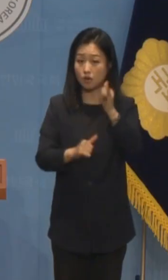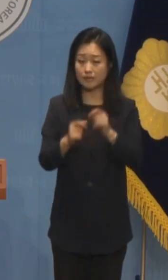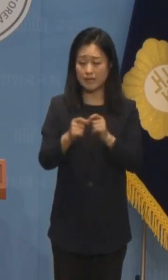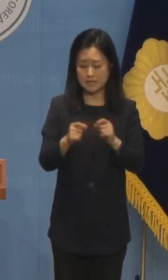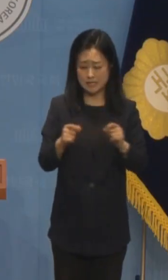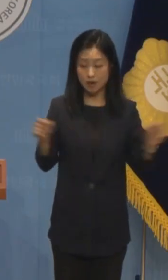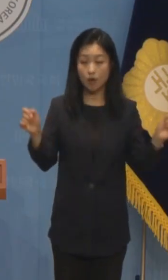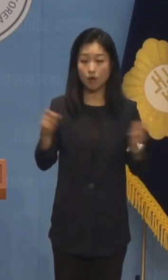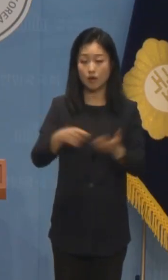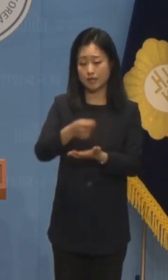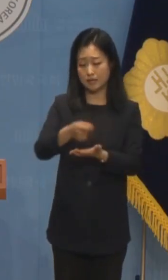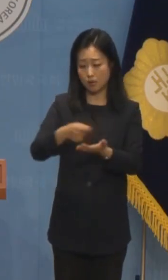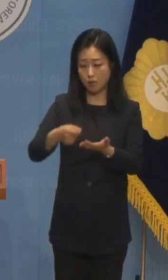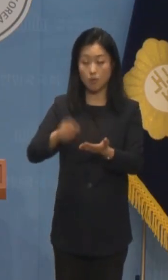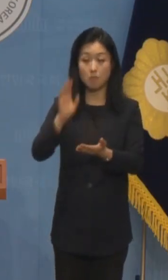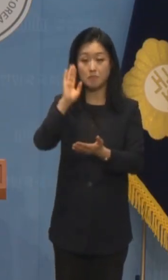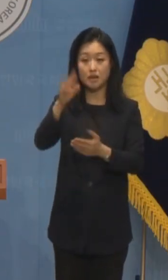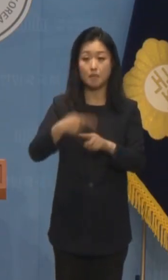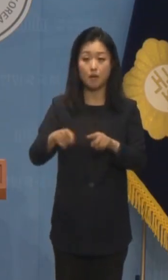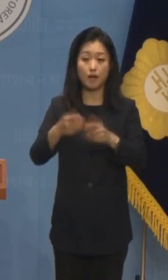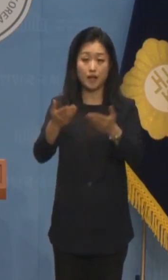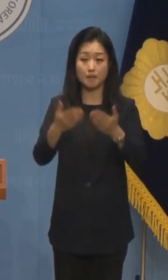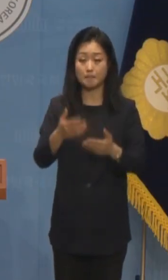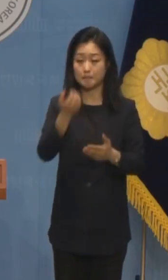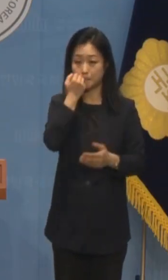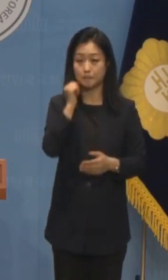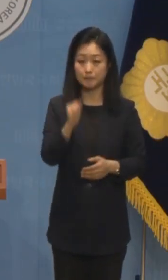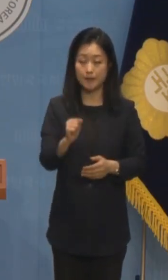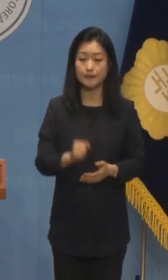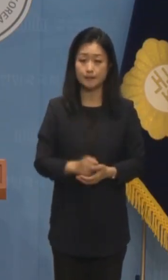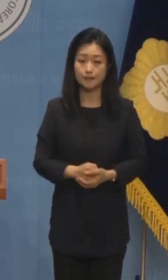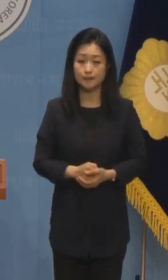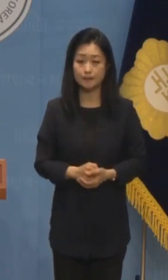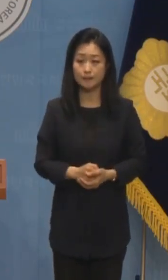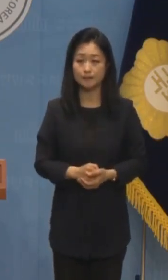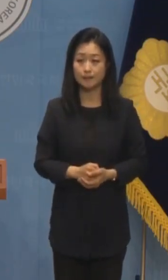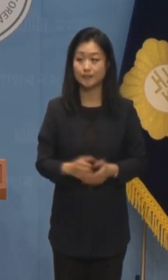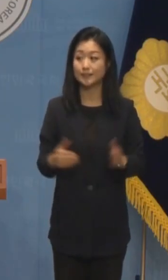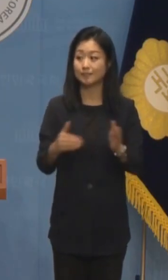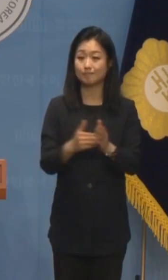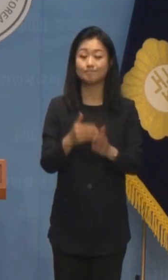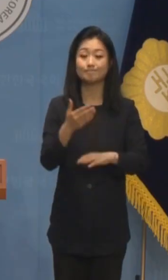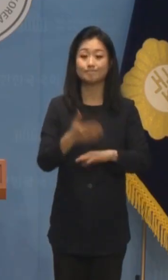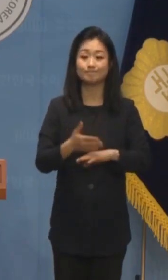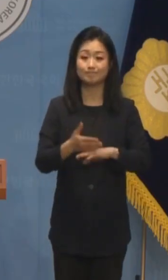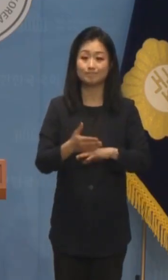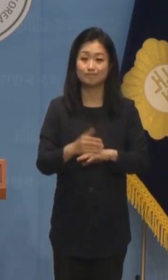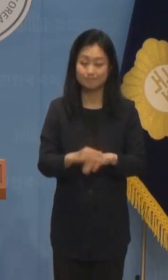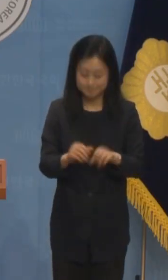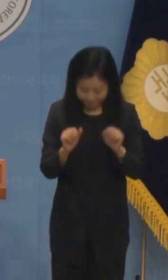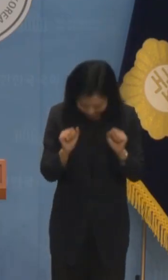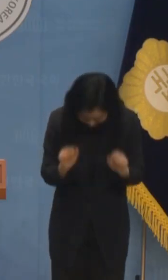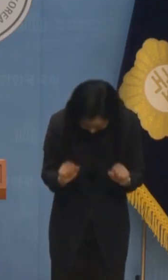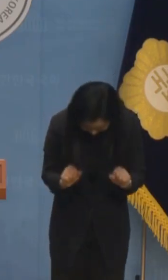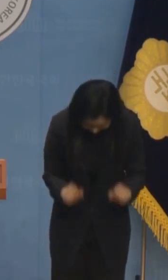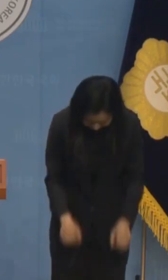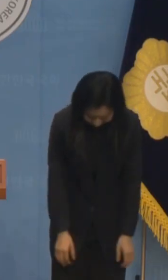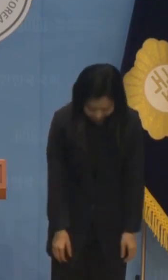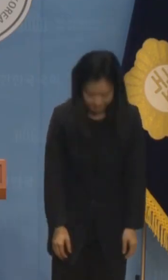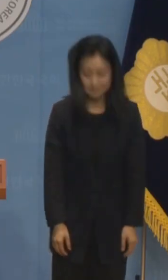기록으로나마 미래의 평가를 받게 될 것입니다. 이상 브리핑 마치겠습니다. 고맙습니다. 고맙습니다.